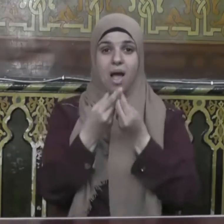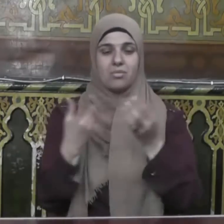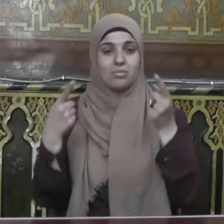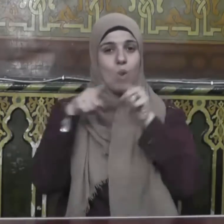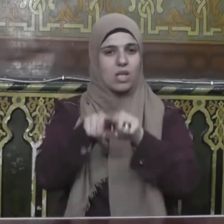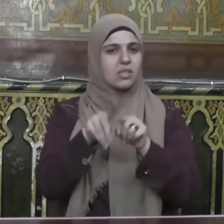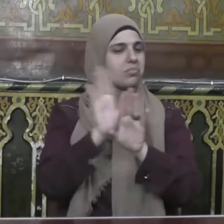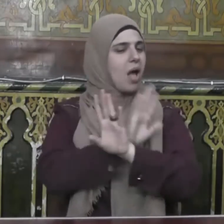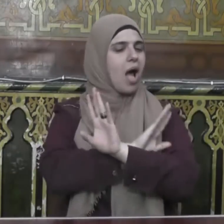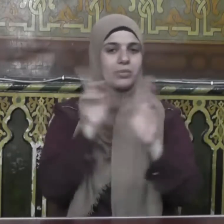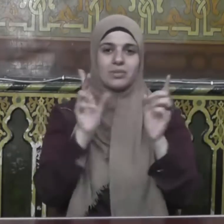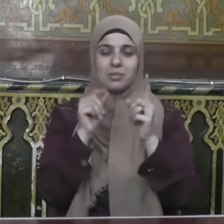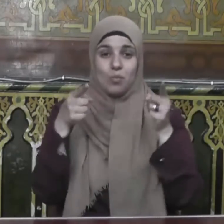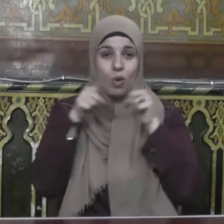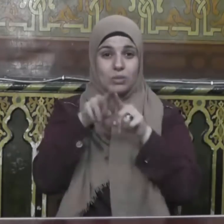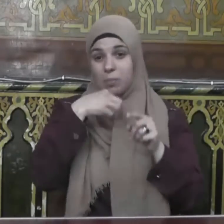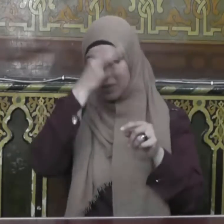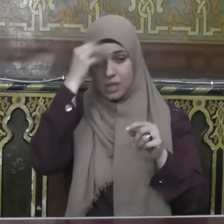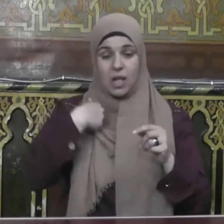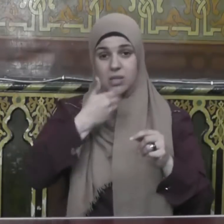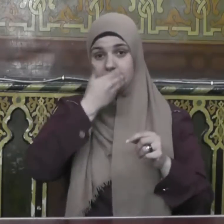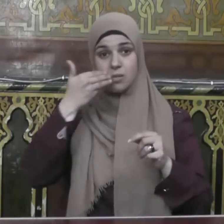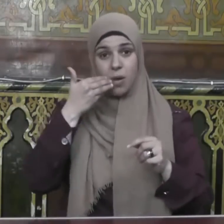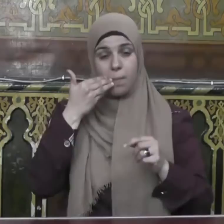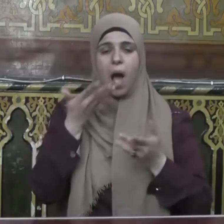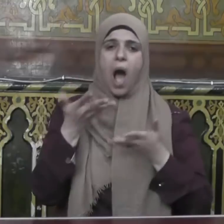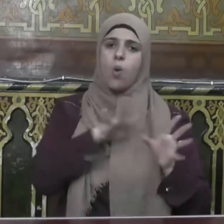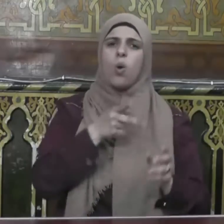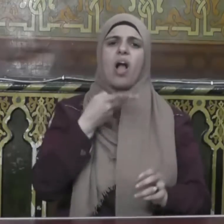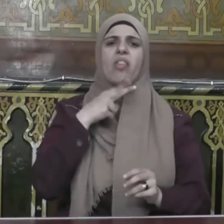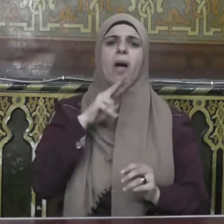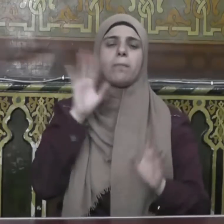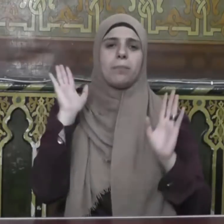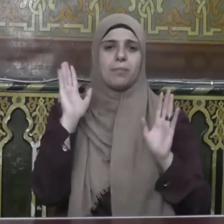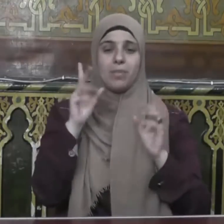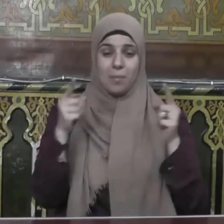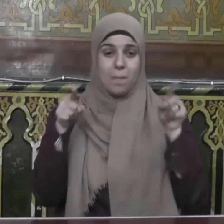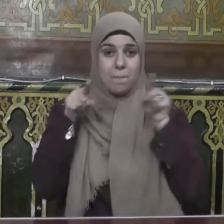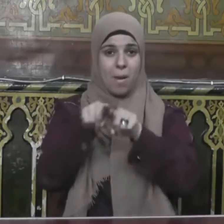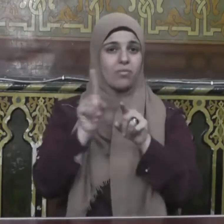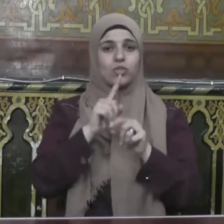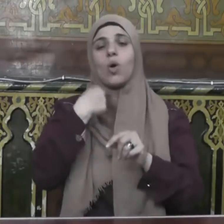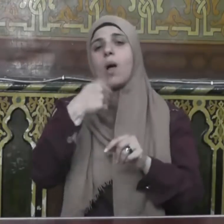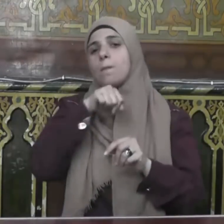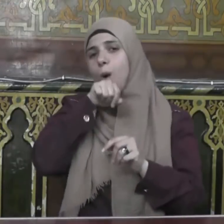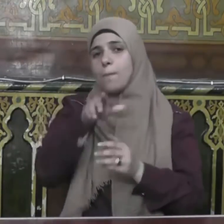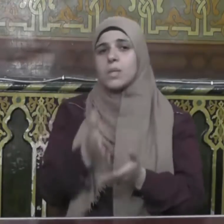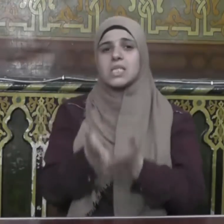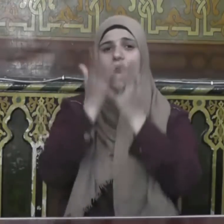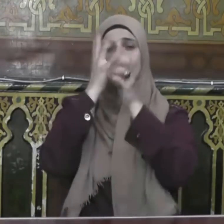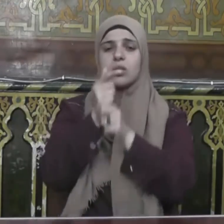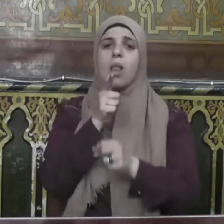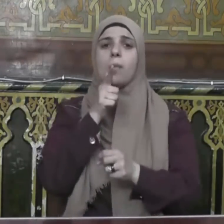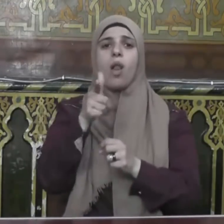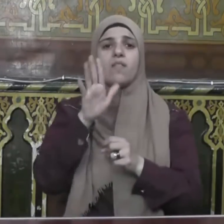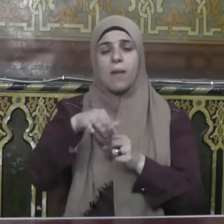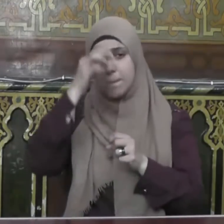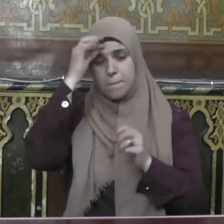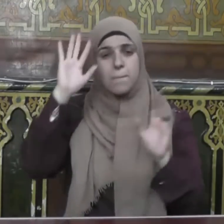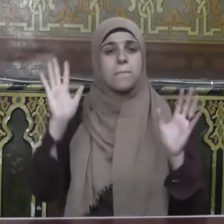يلتقيان فإما صائم وإما كذب ولذا يقول نبينا صلى الله عليه وسلم من لم يدع قول